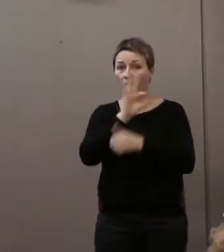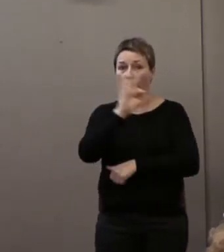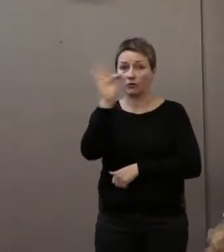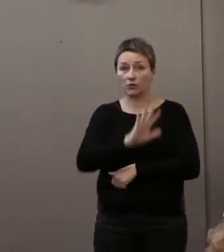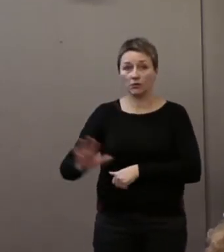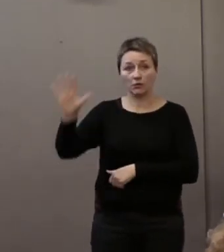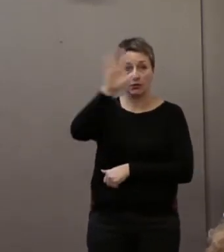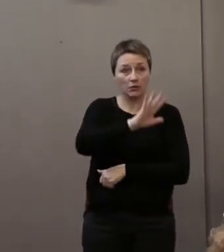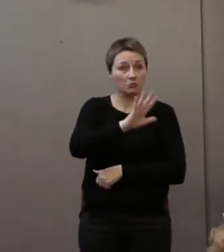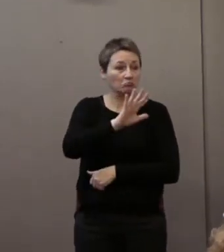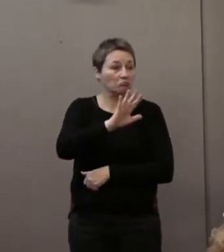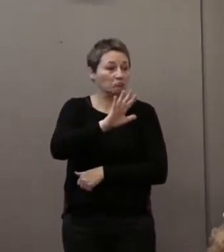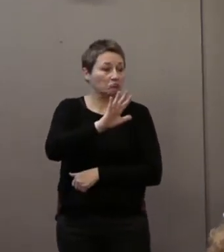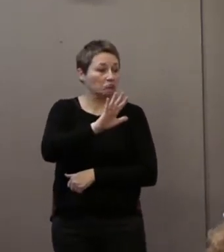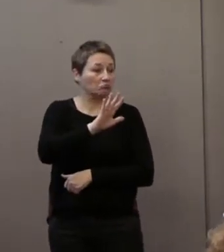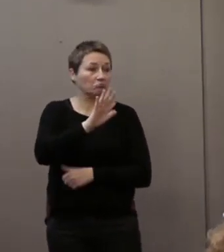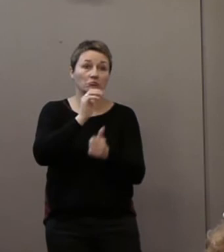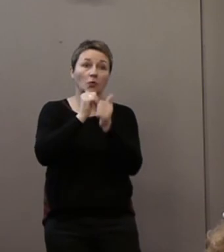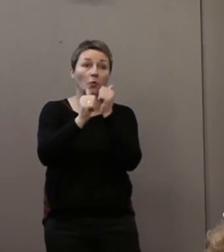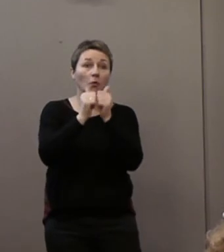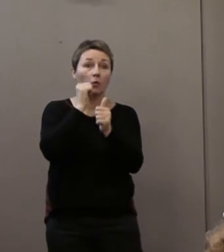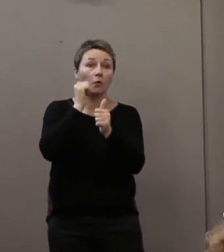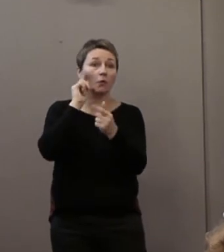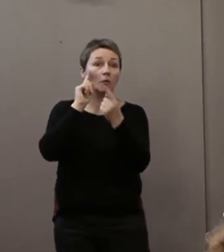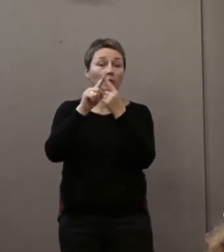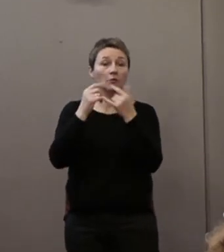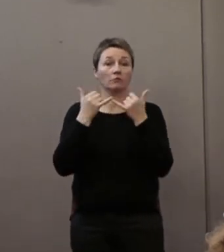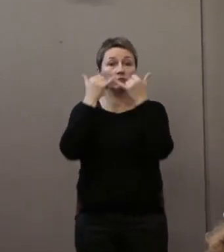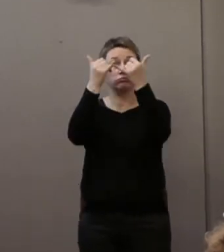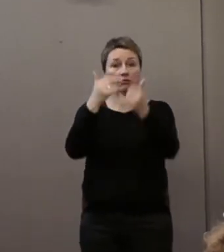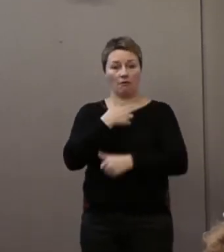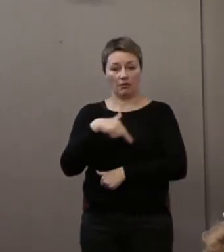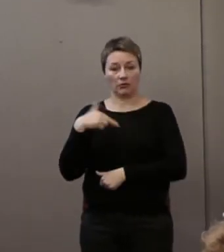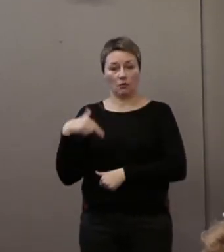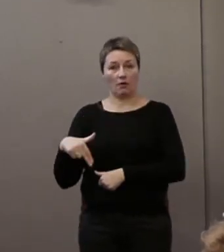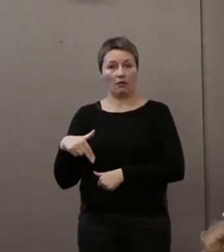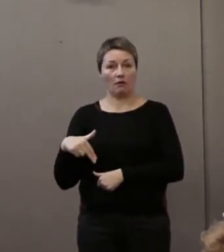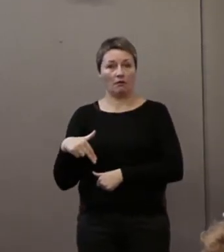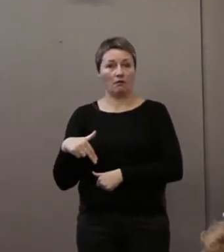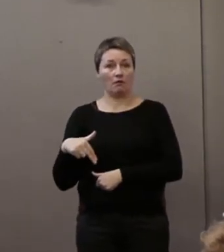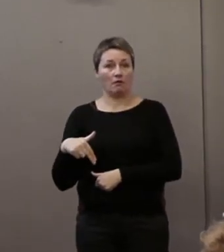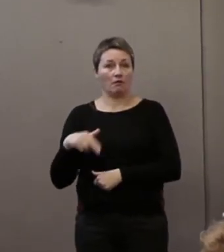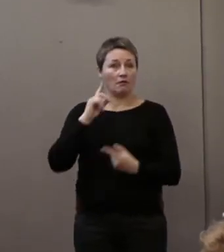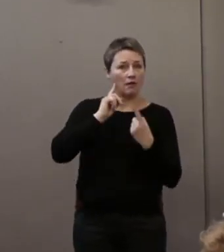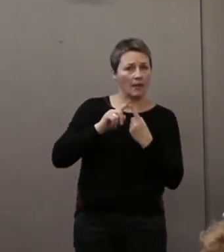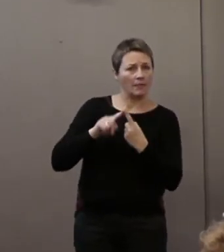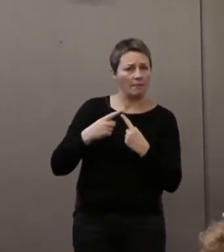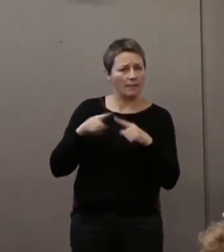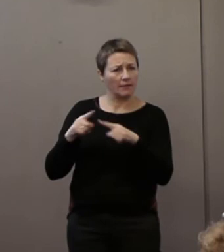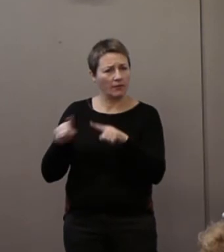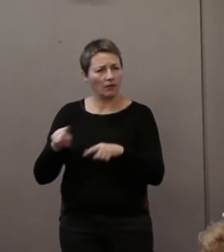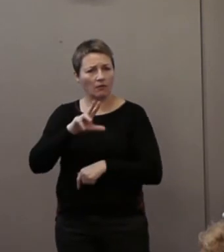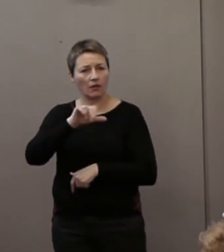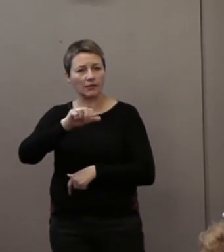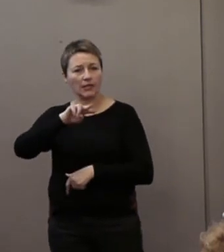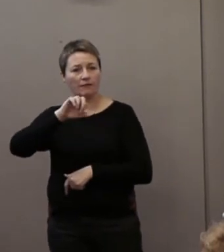qui vont concourir pour un trophée national. Alors, sous différentes formes que, Xavier, tu